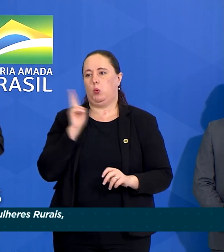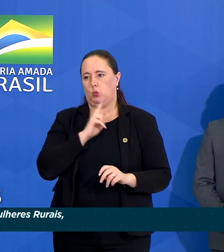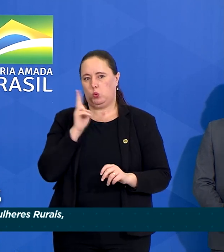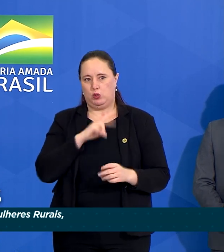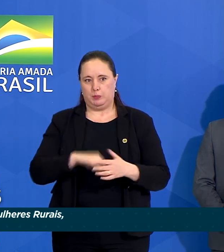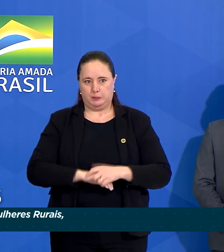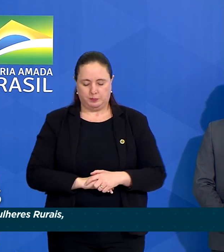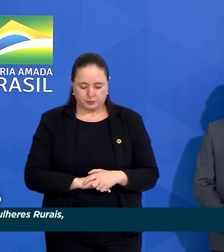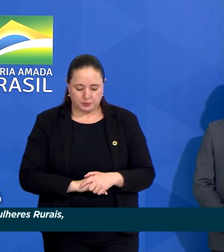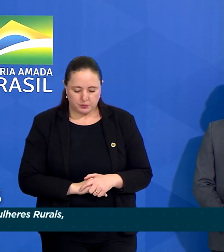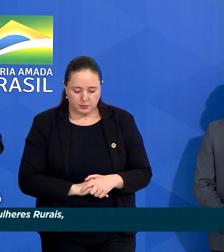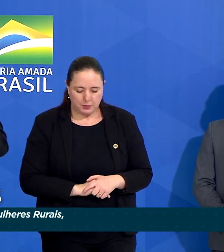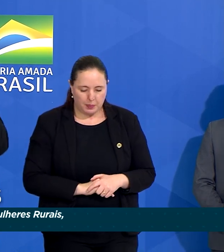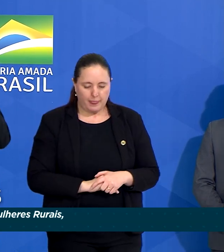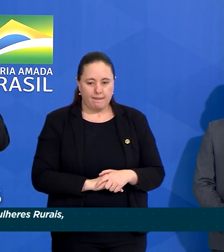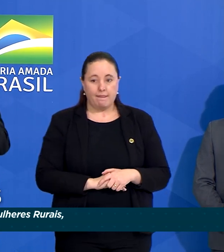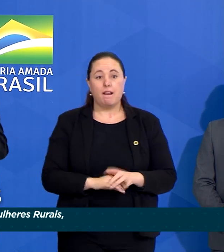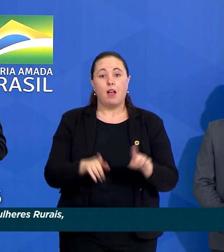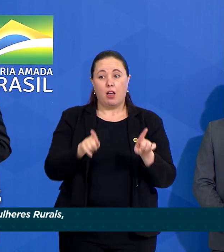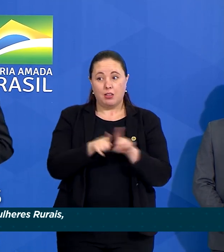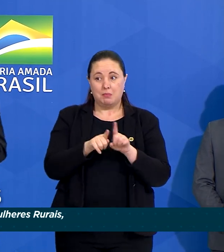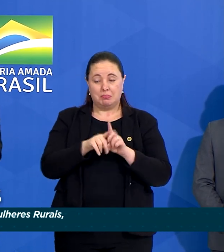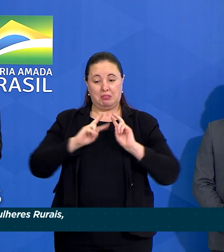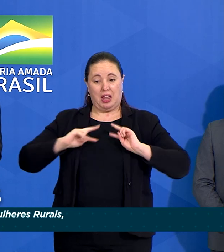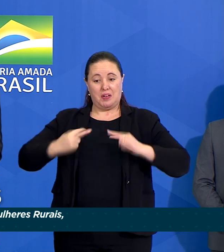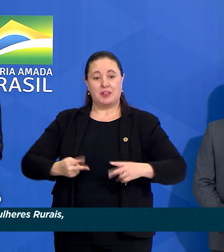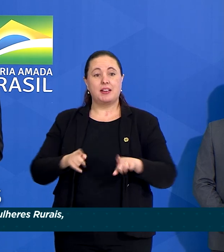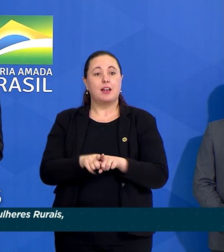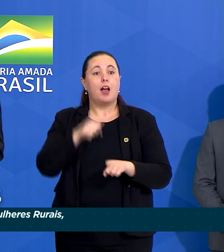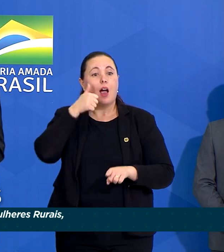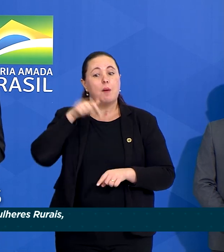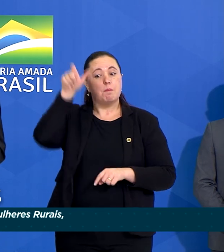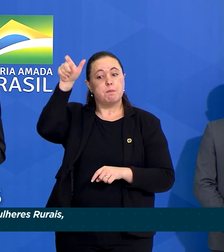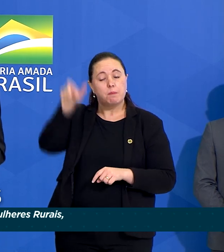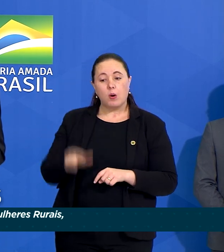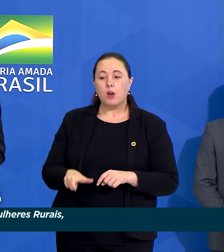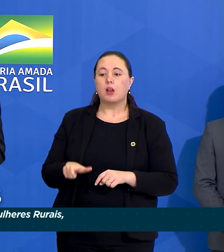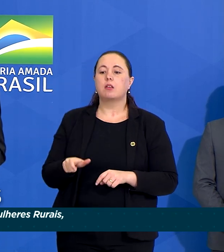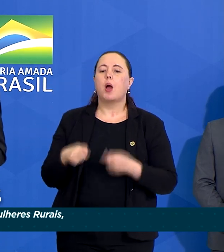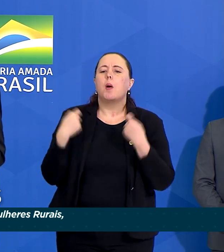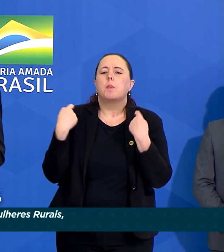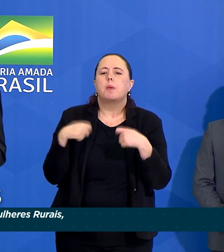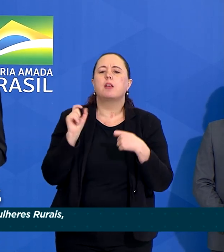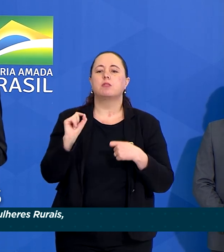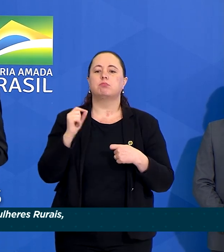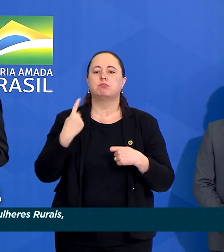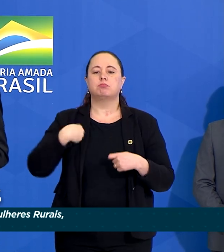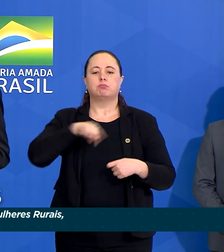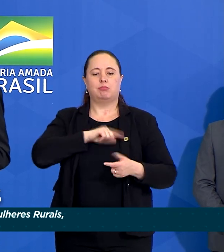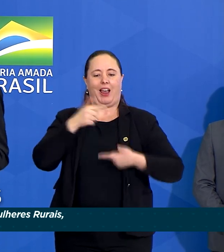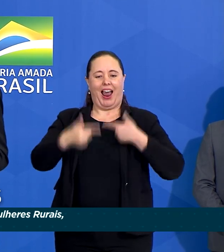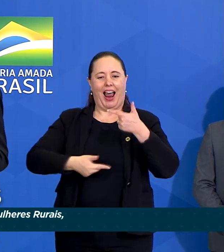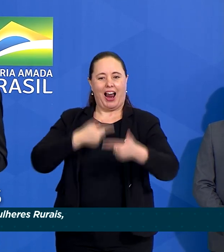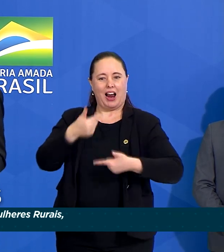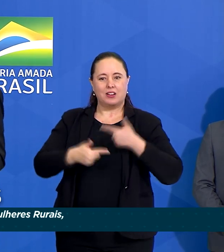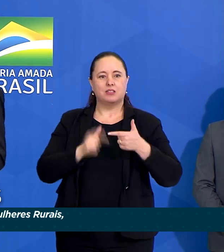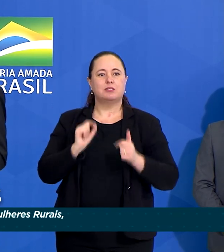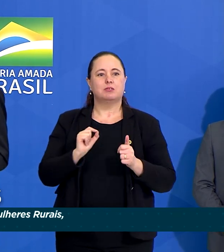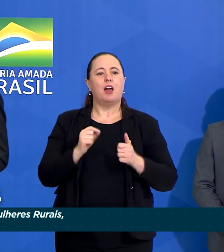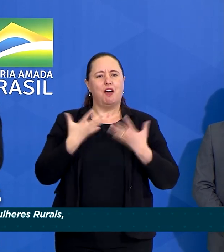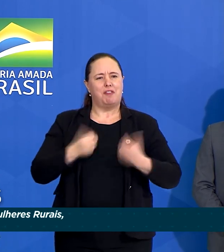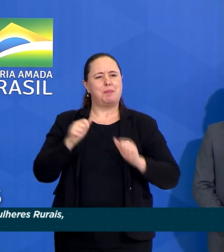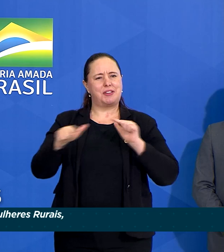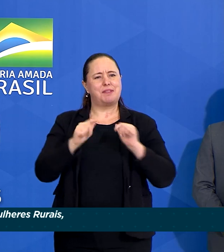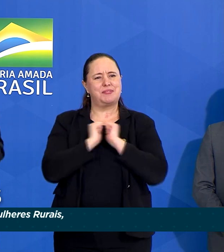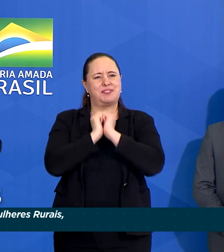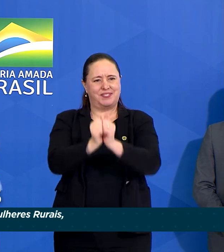Para além de reconhecimento, as mulheres rurais precisam de nossa ação. Mãos à obra.